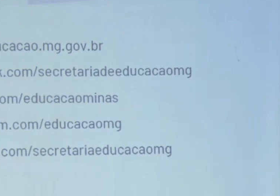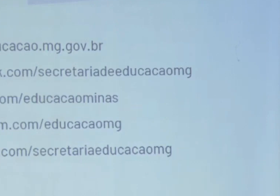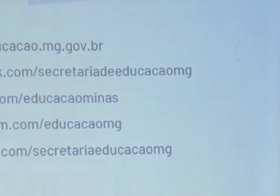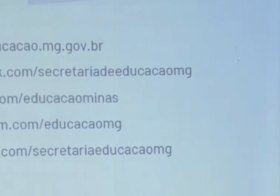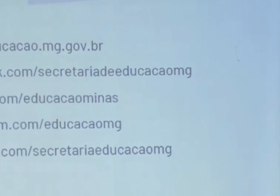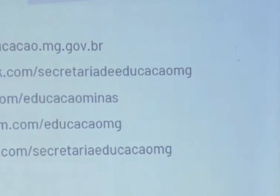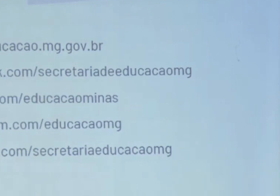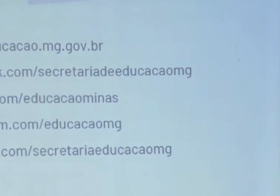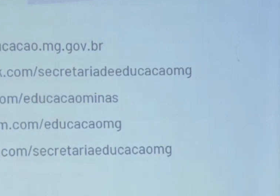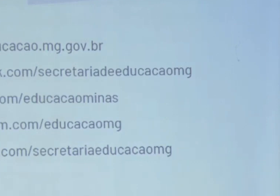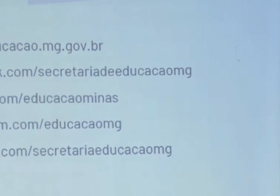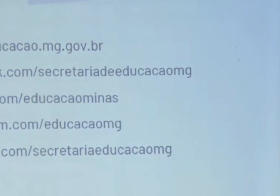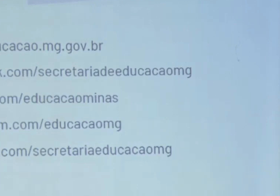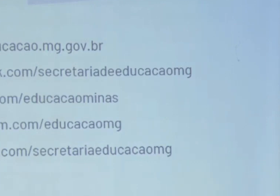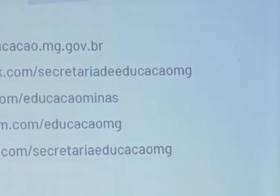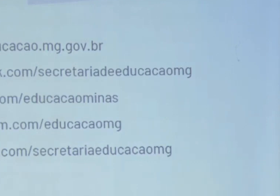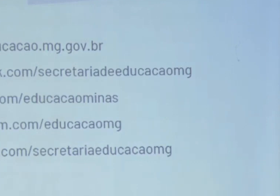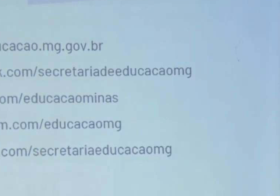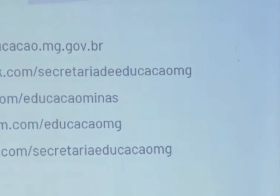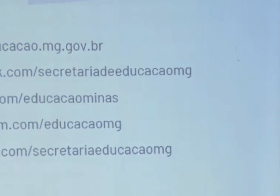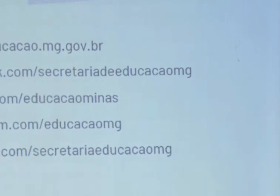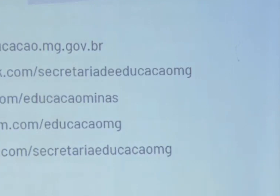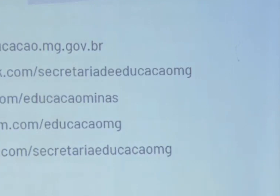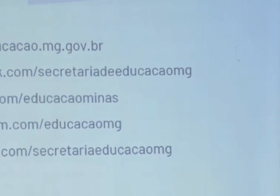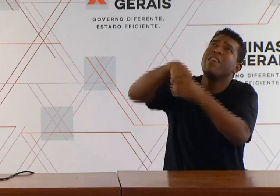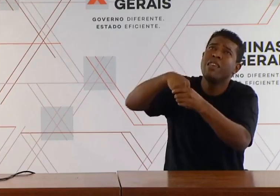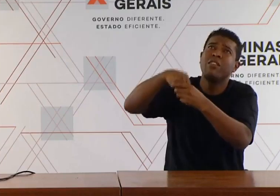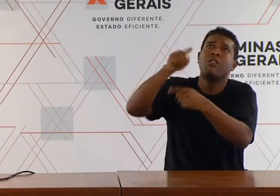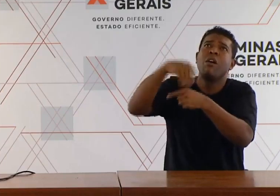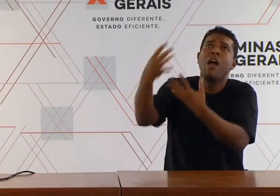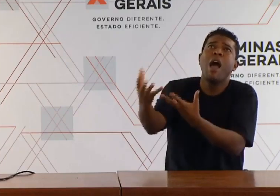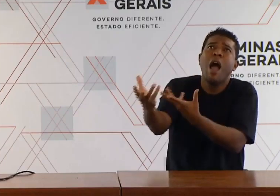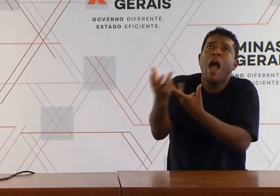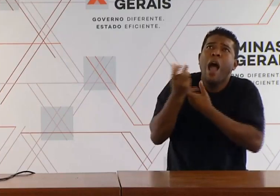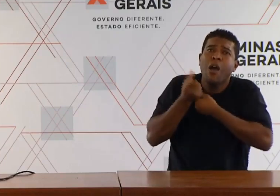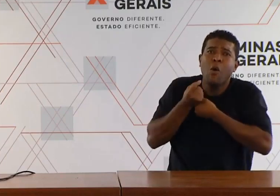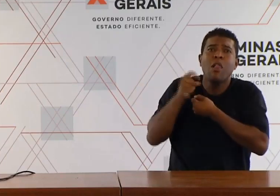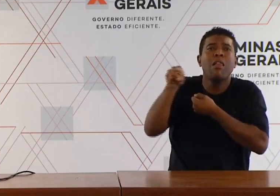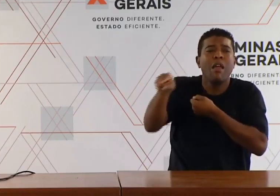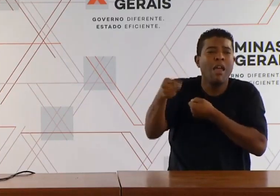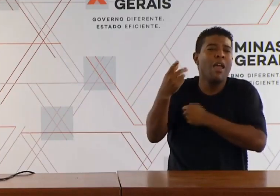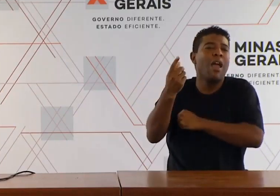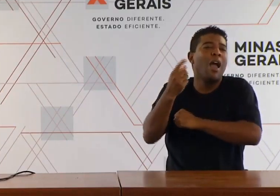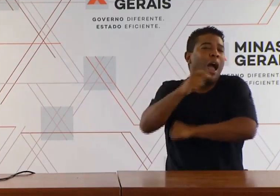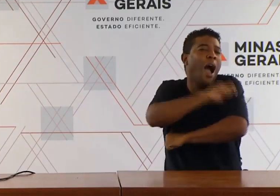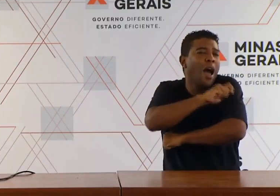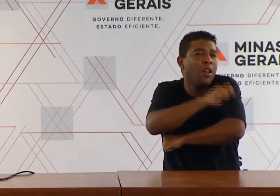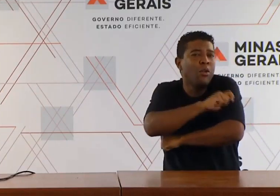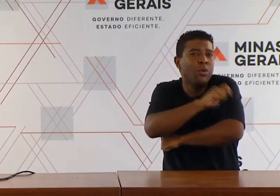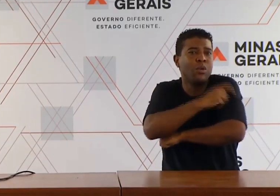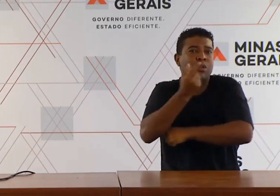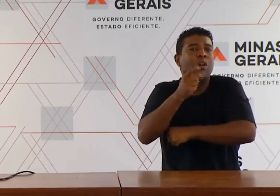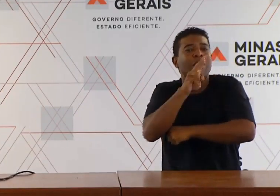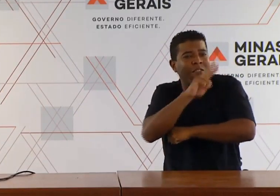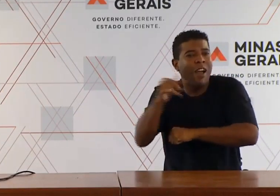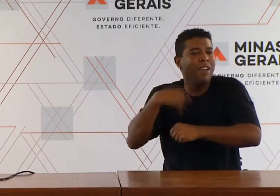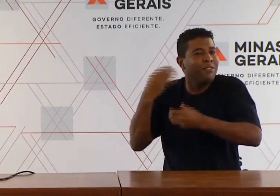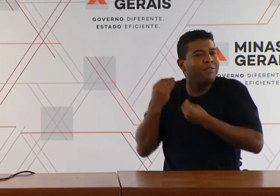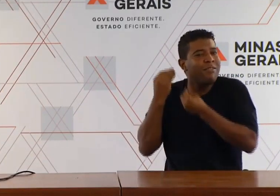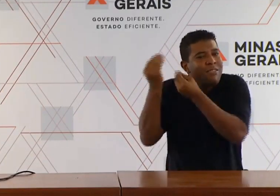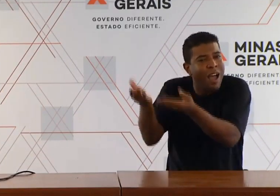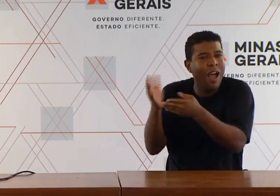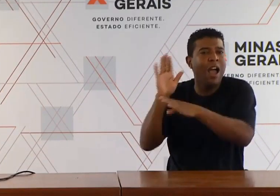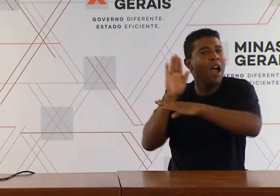conseguir trabalhar nesse momento de acolhimento desses alunos, prestar todo o apoio aos professores e também